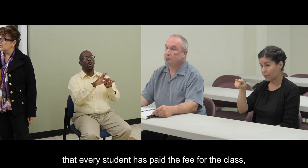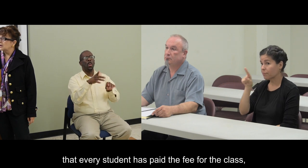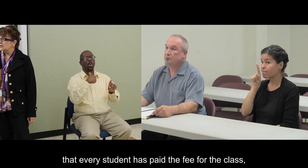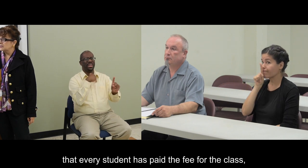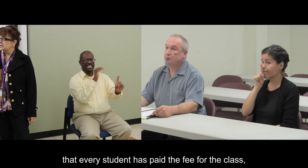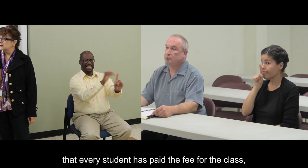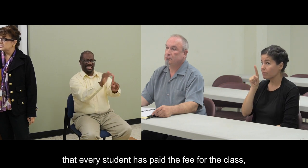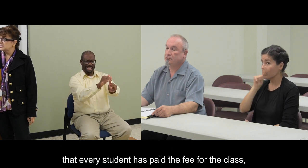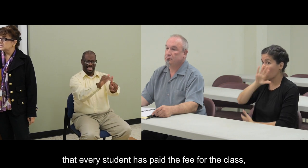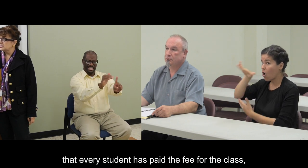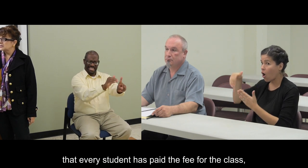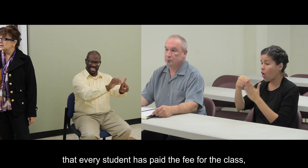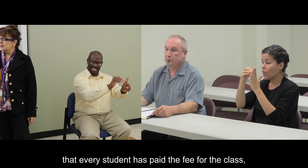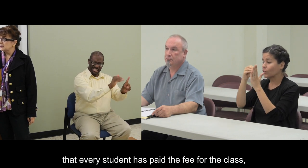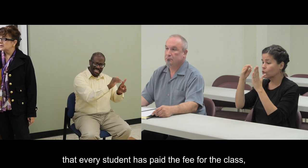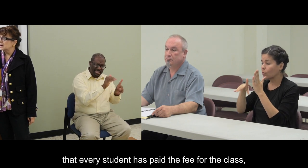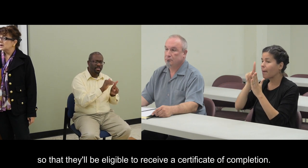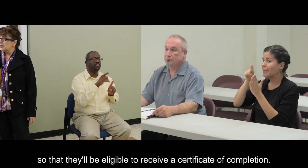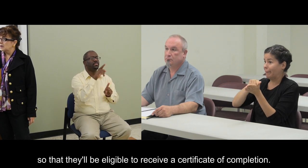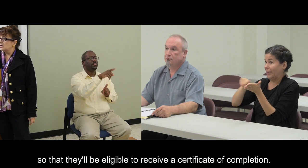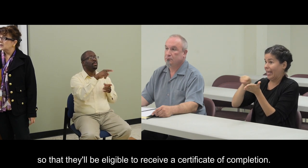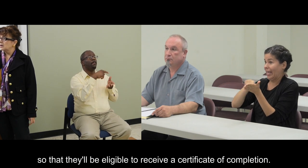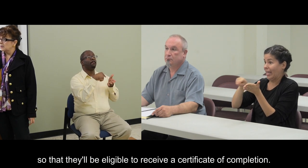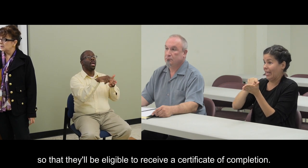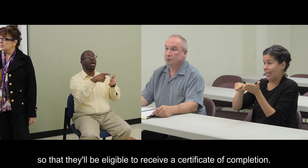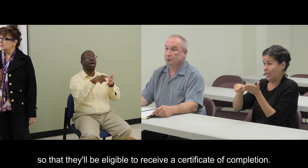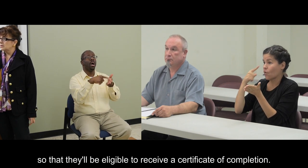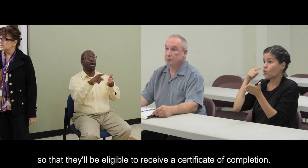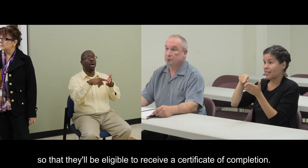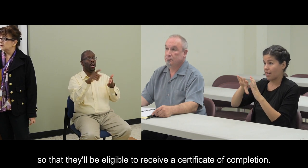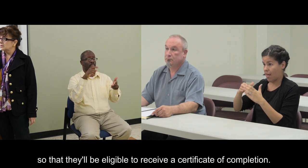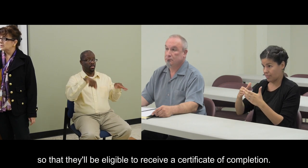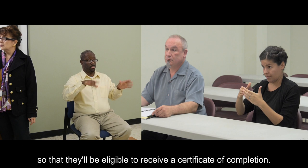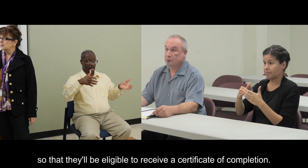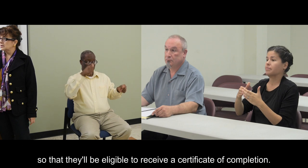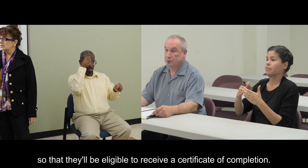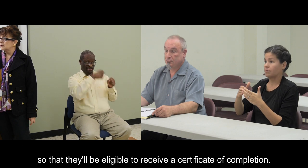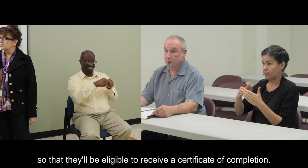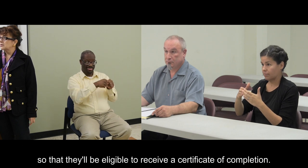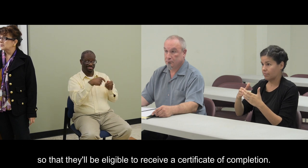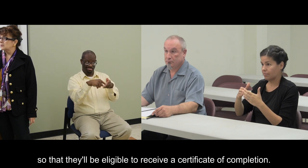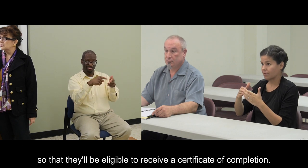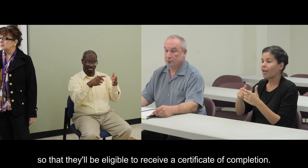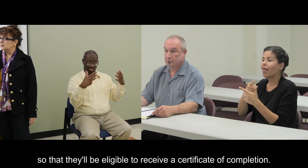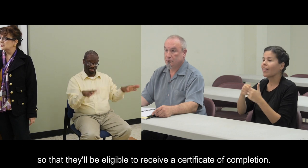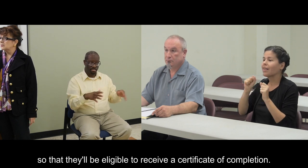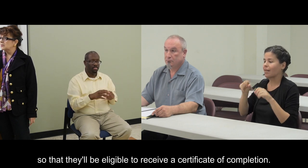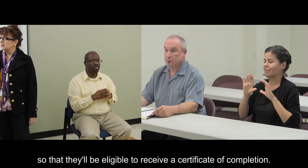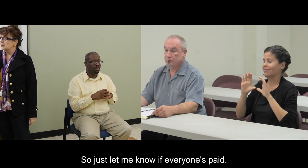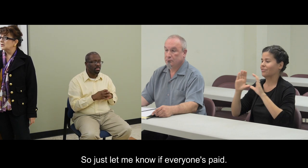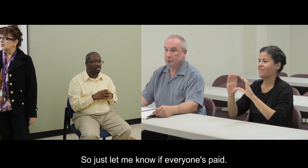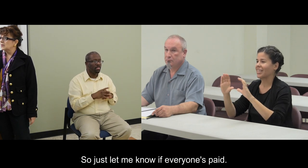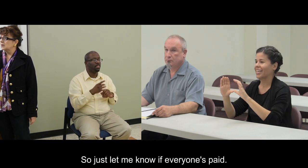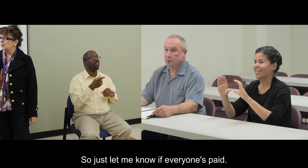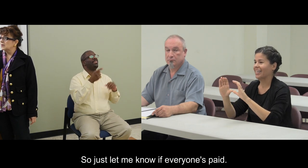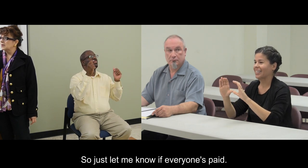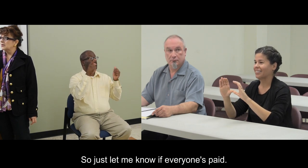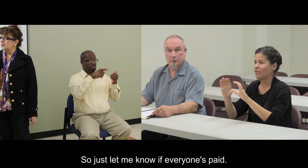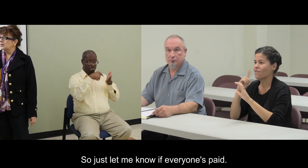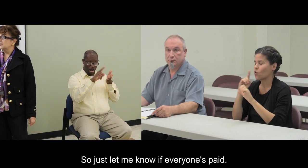has paid the fee for the class so that they'll be eligible to receive a certificate of completion, so just let me know